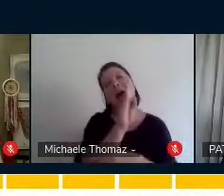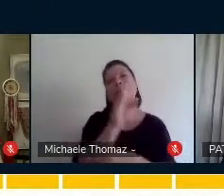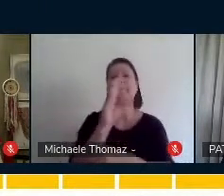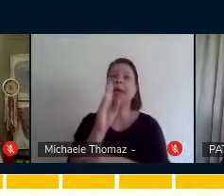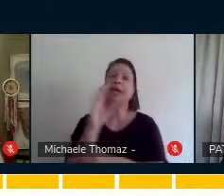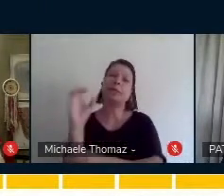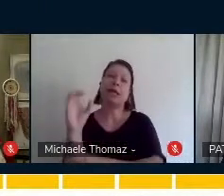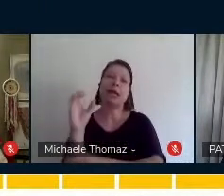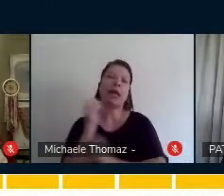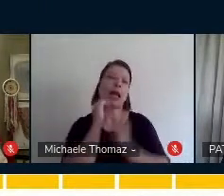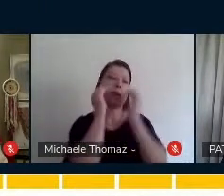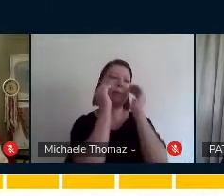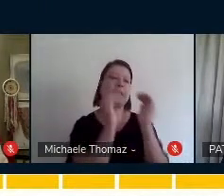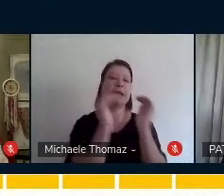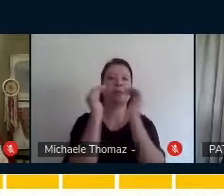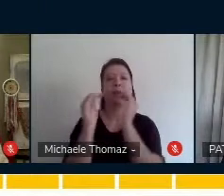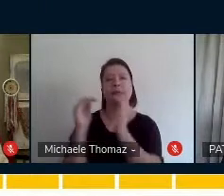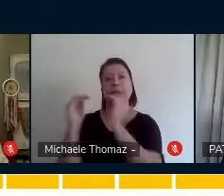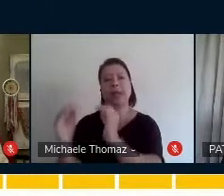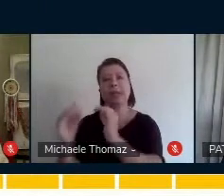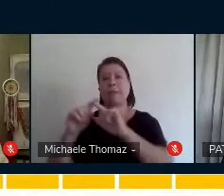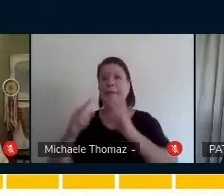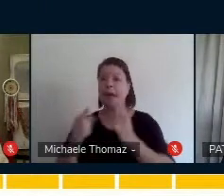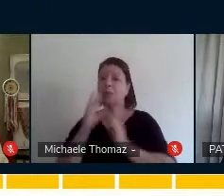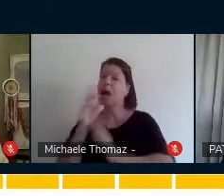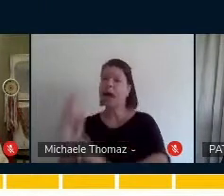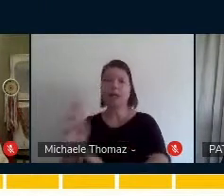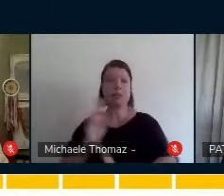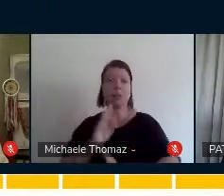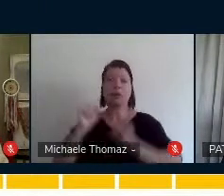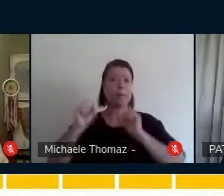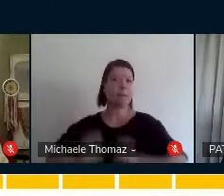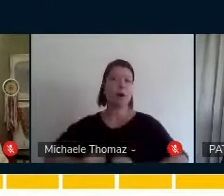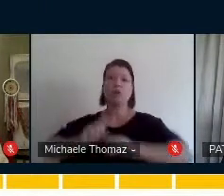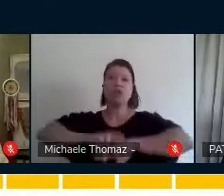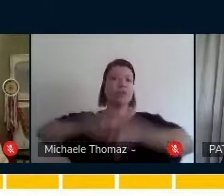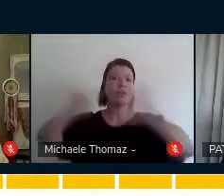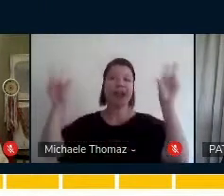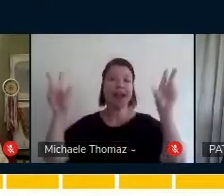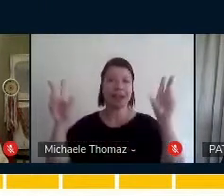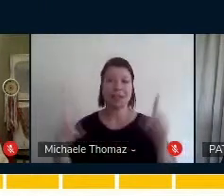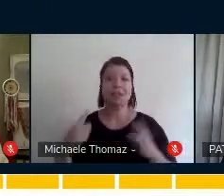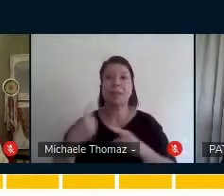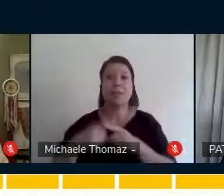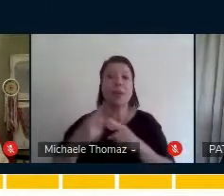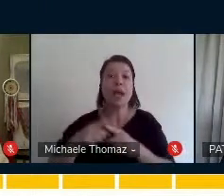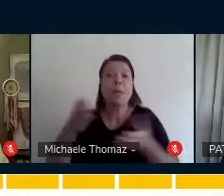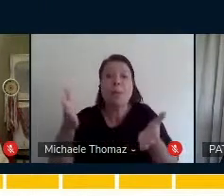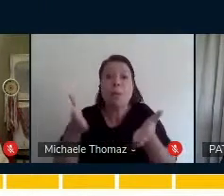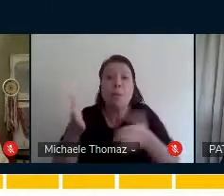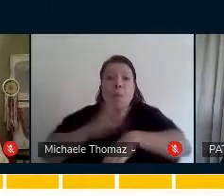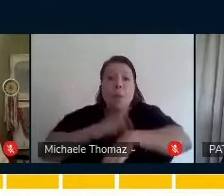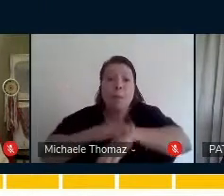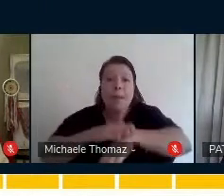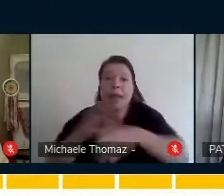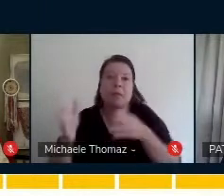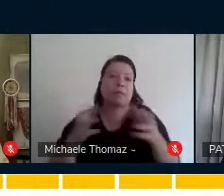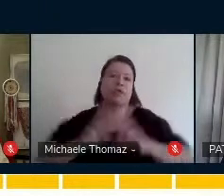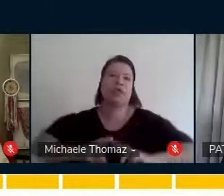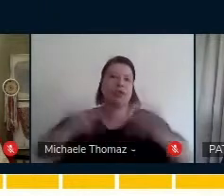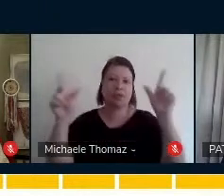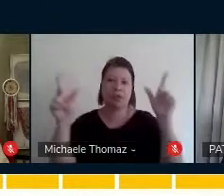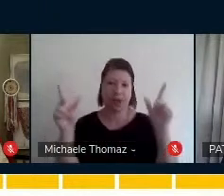acontece. são possibilidades que a gente já tinha organizado para usar novamente e proporcionar esse